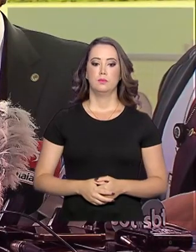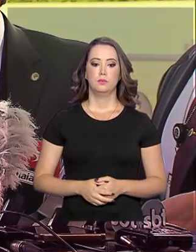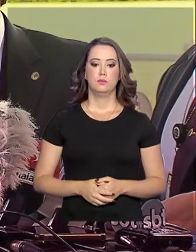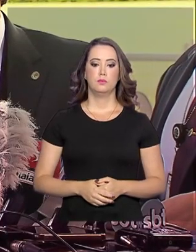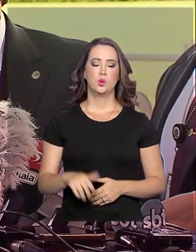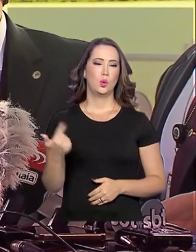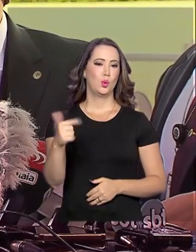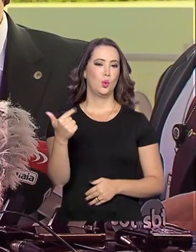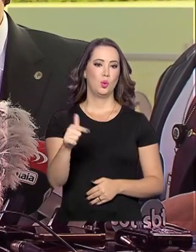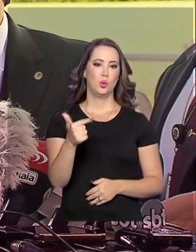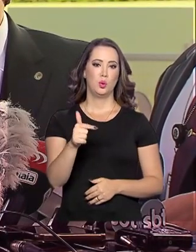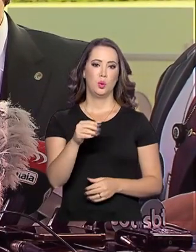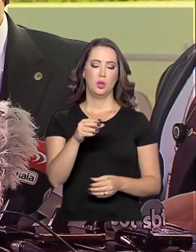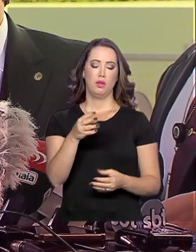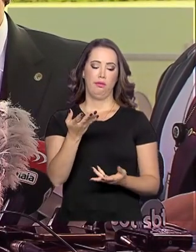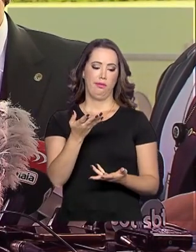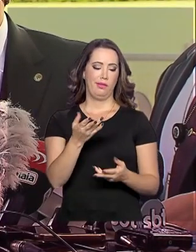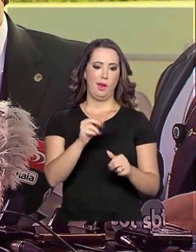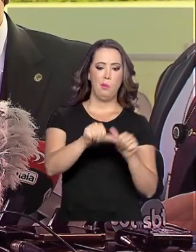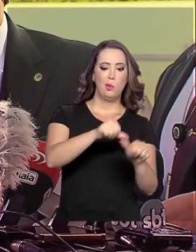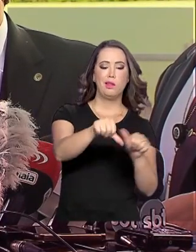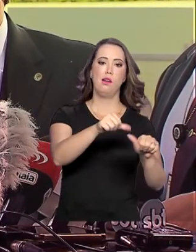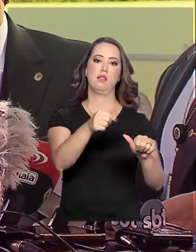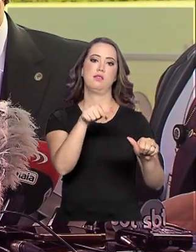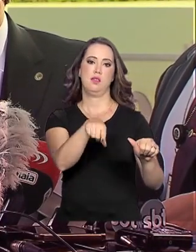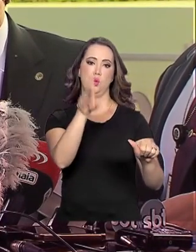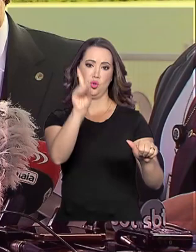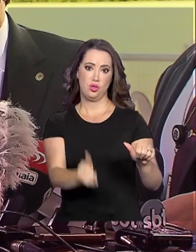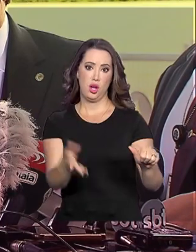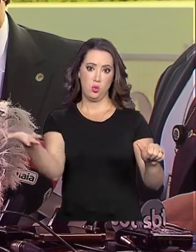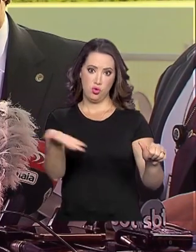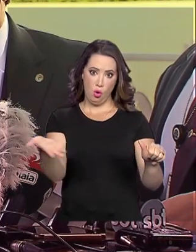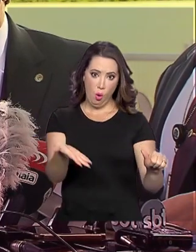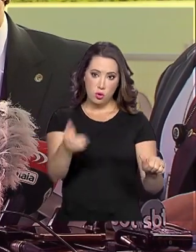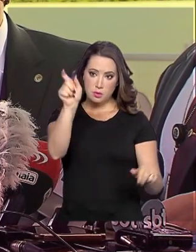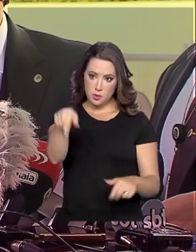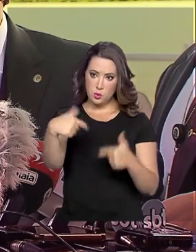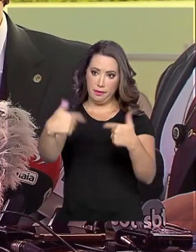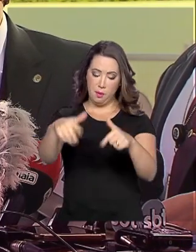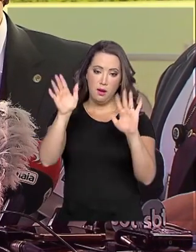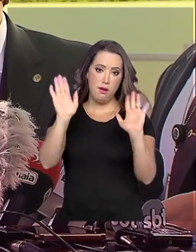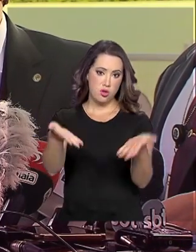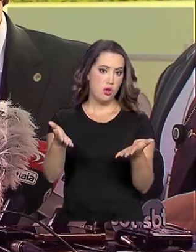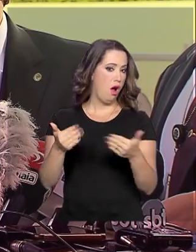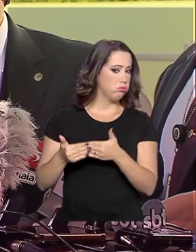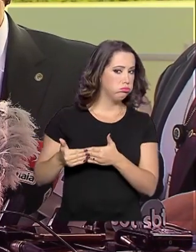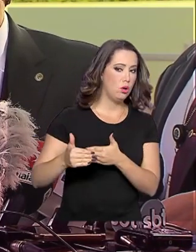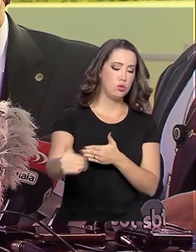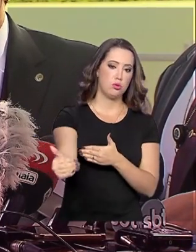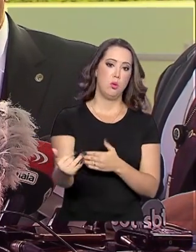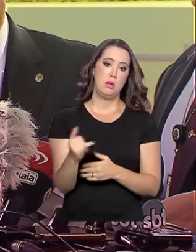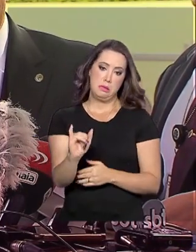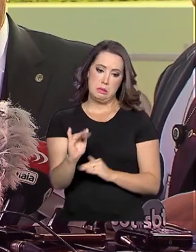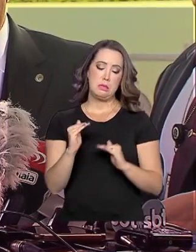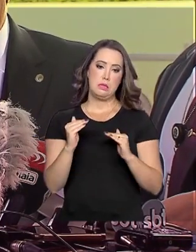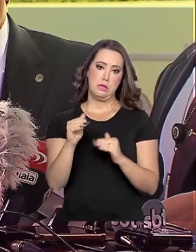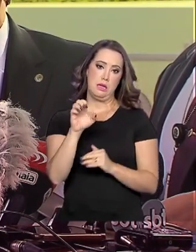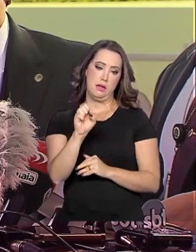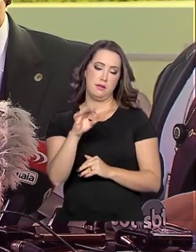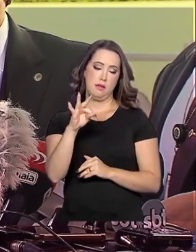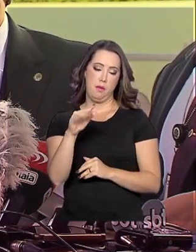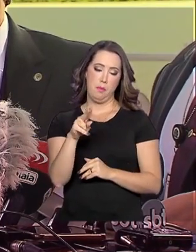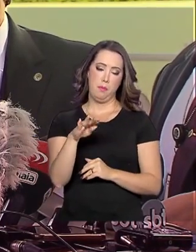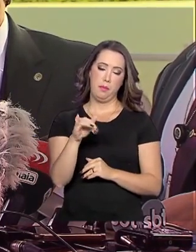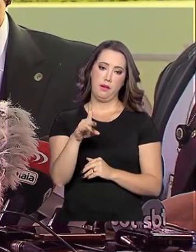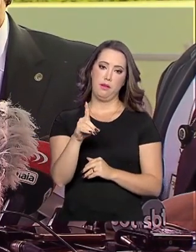Não será mexido nos direitos dos atuais servidores, inclusive a questão de estabilidade. Quem é servidor continua com estabilidade sem